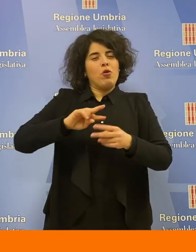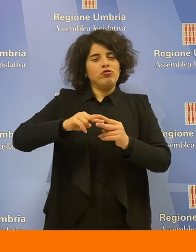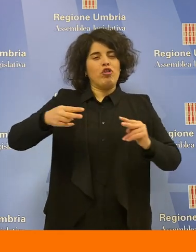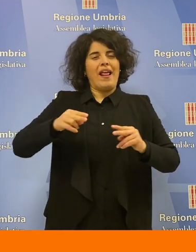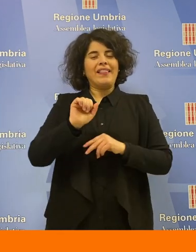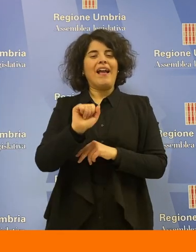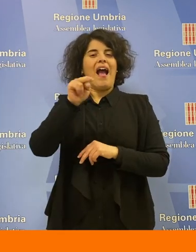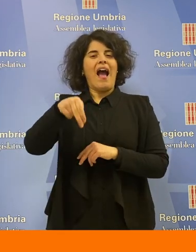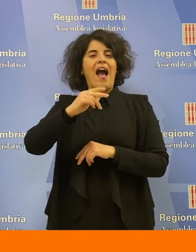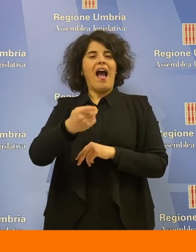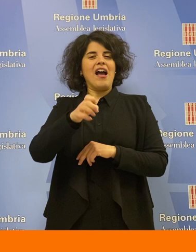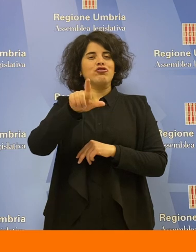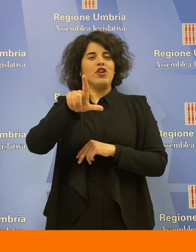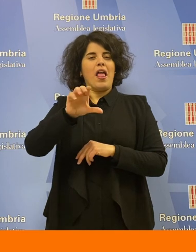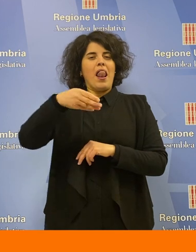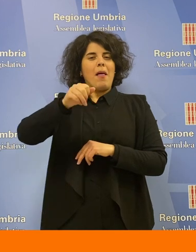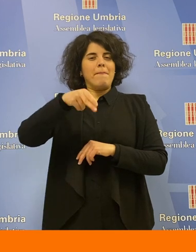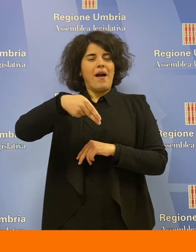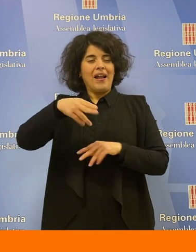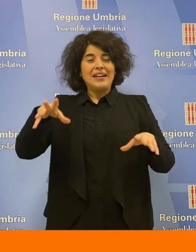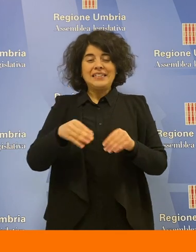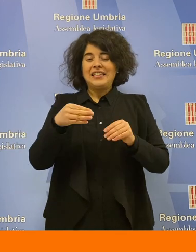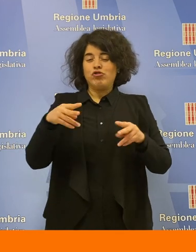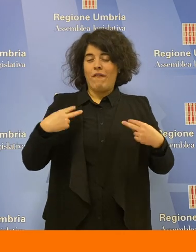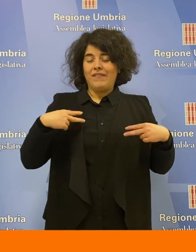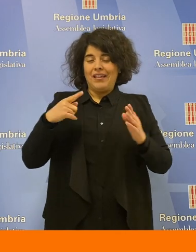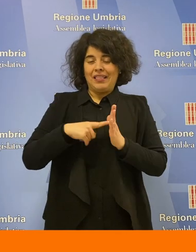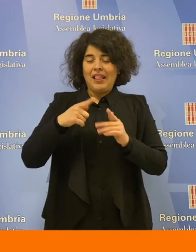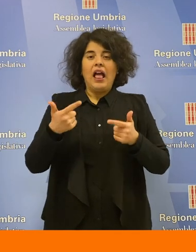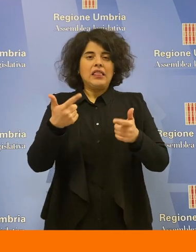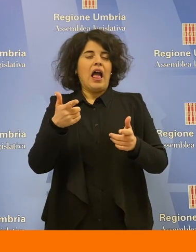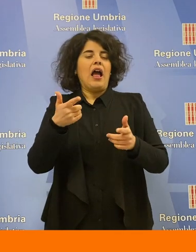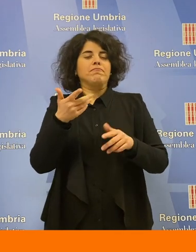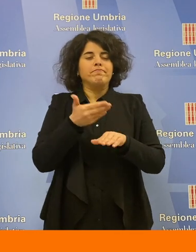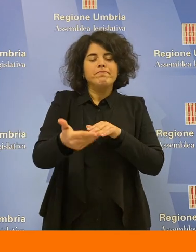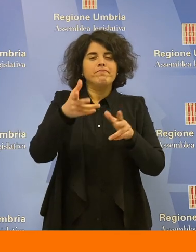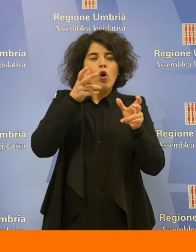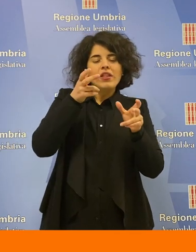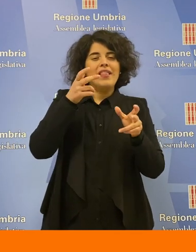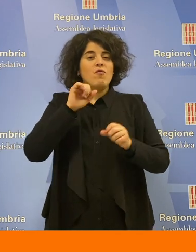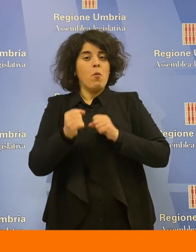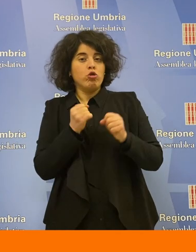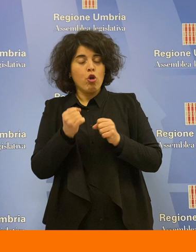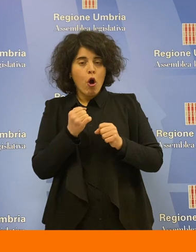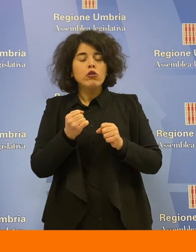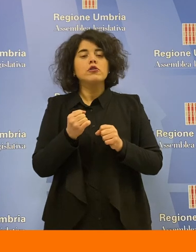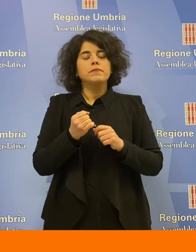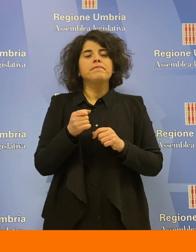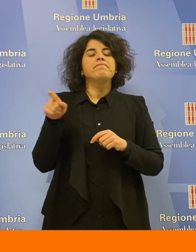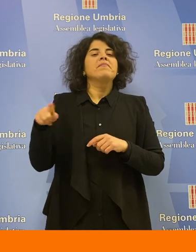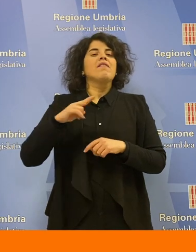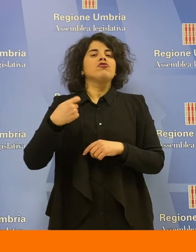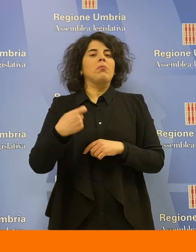notevole ritardo cognitivo e motorio. La vicepresidente Fioroni, parlando in un contesto istituzionale, ha rimarcato come il sistema socio